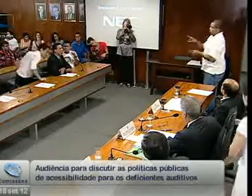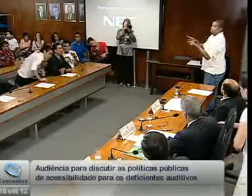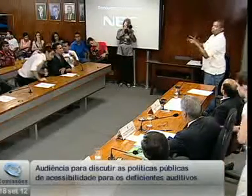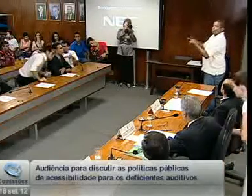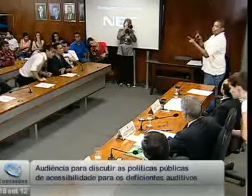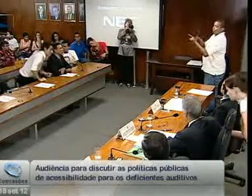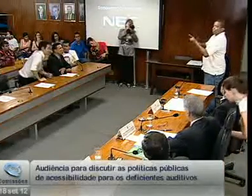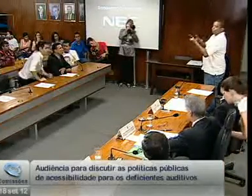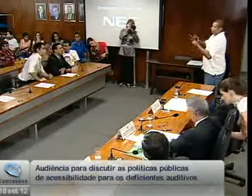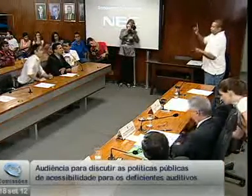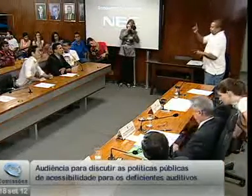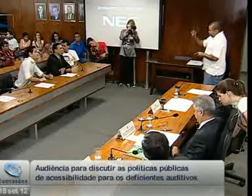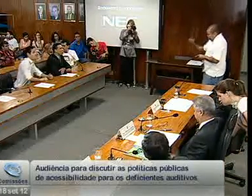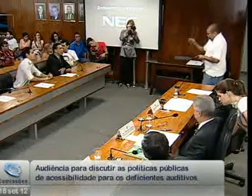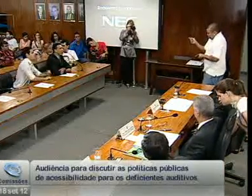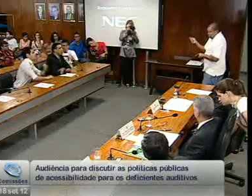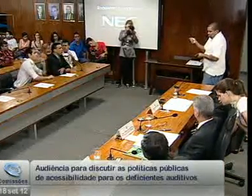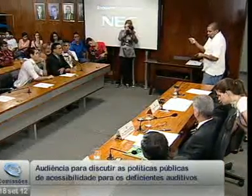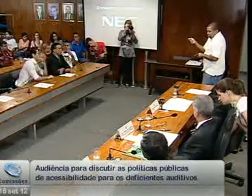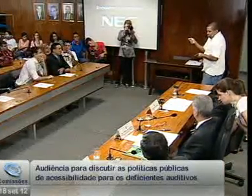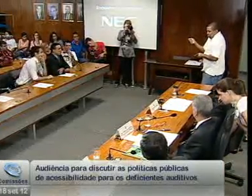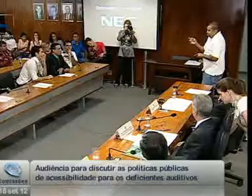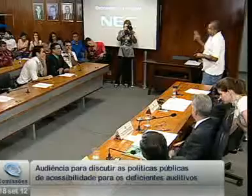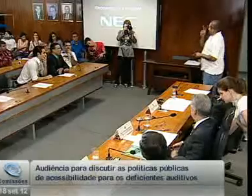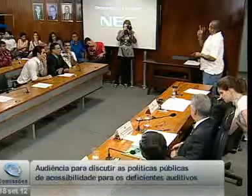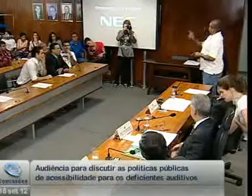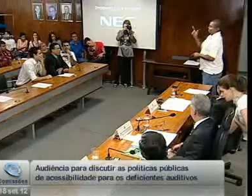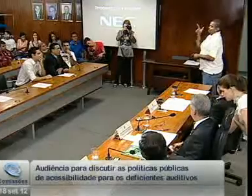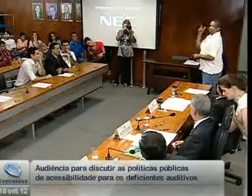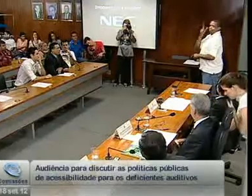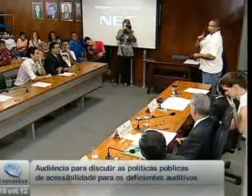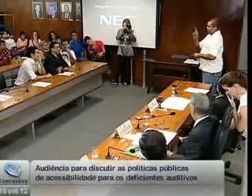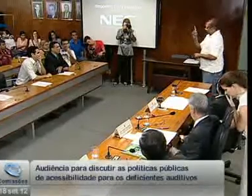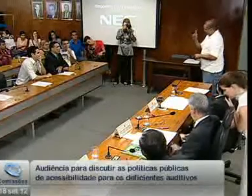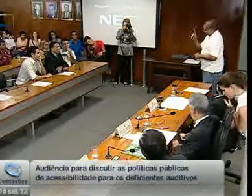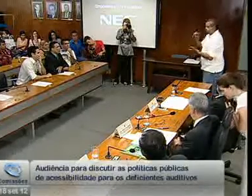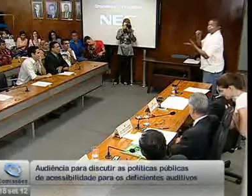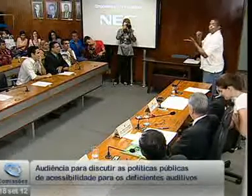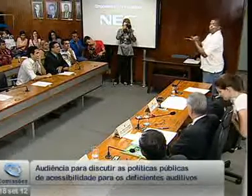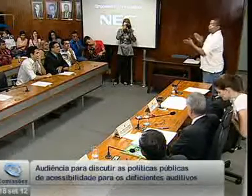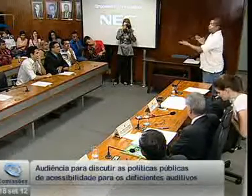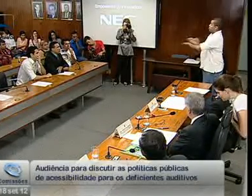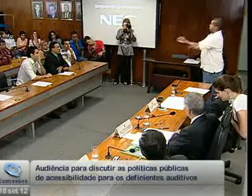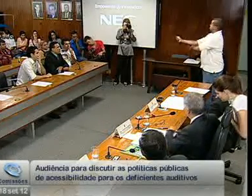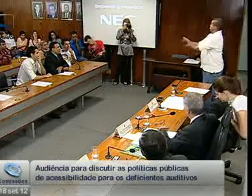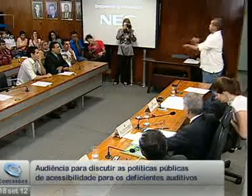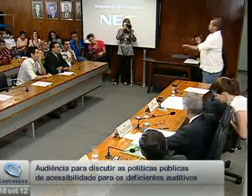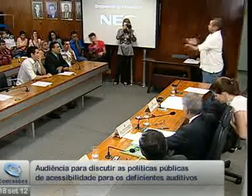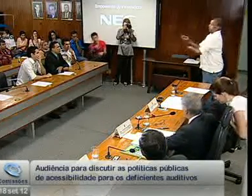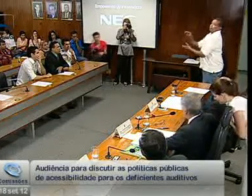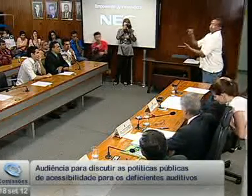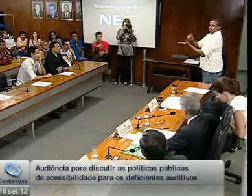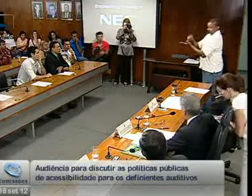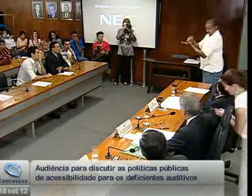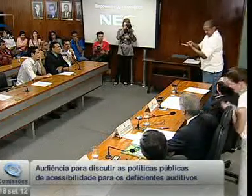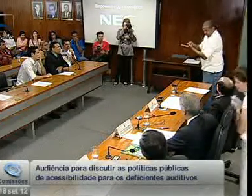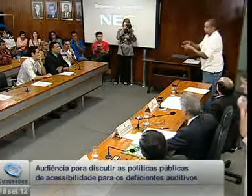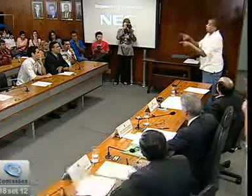porque nós temos dificuldade de compreender. Por exemplo, no curso de letras, nós não conseguimos visualizar, não temos acessibilidade a